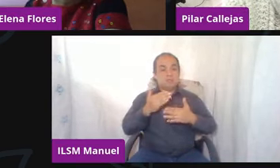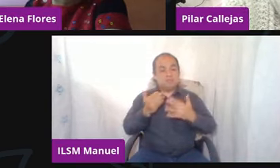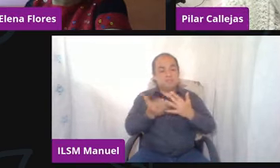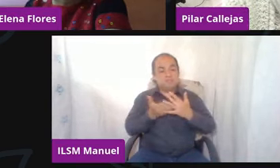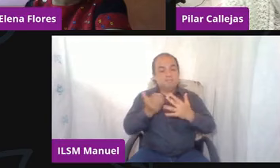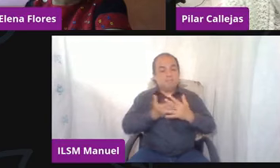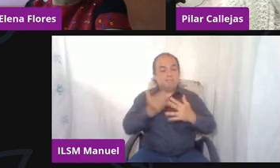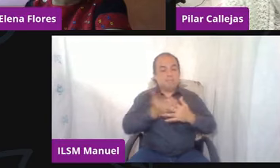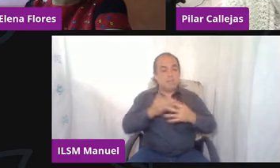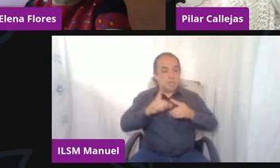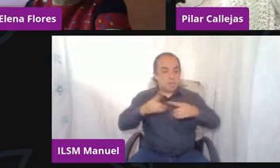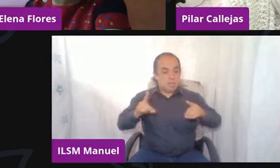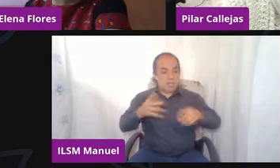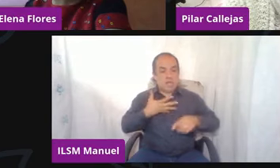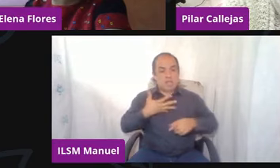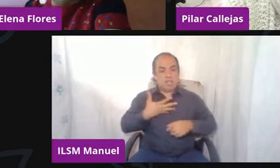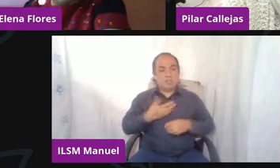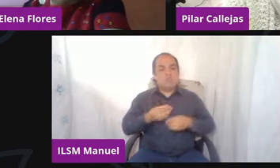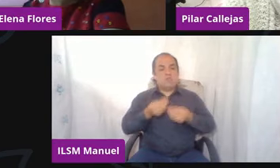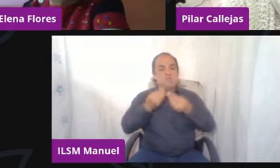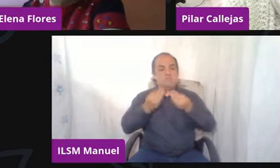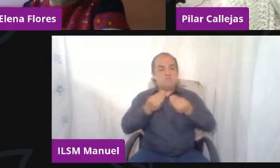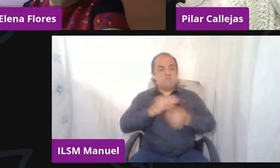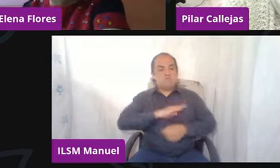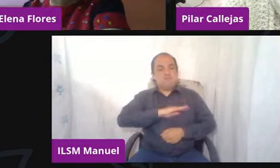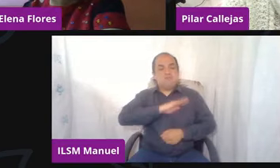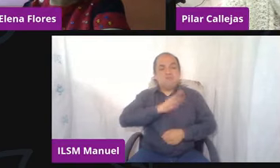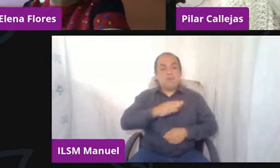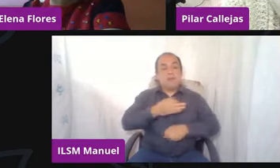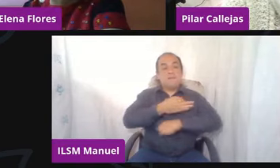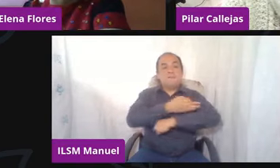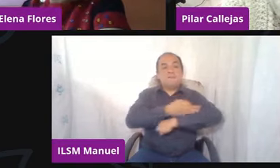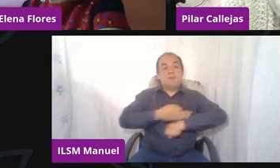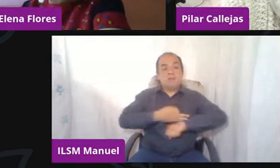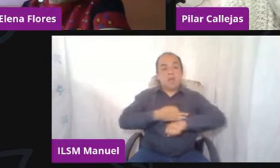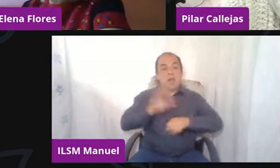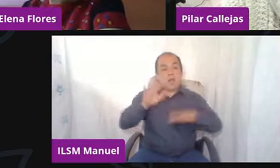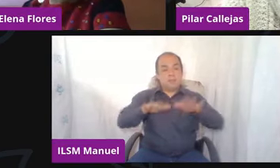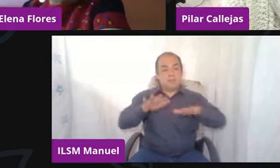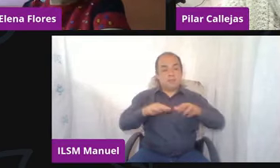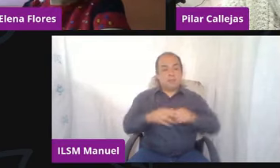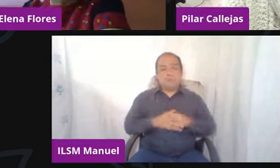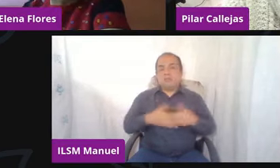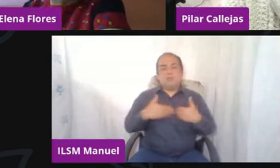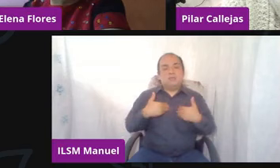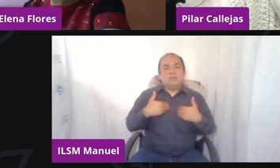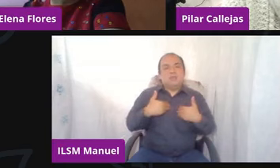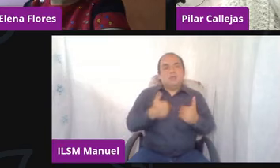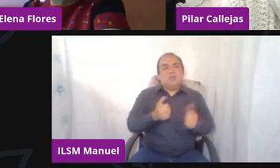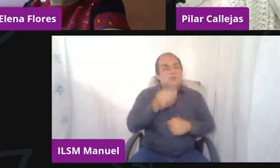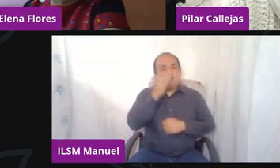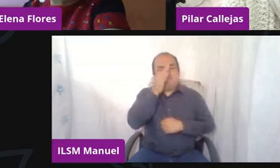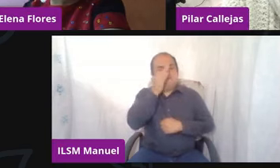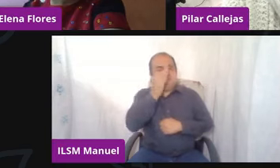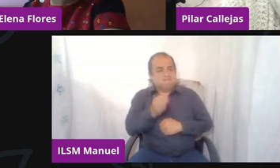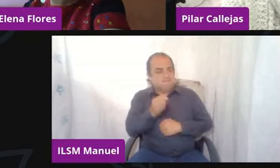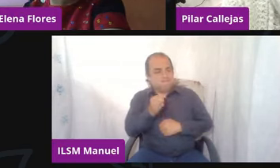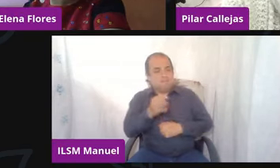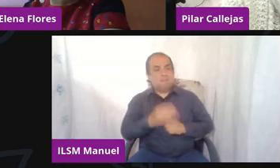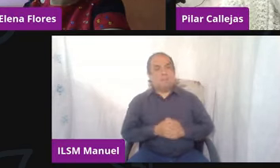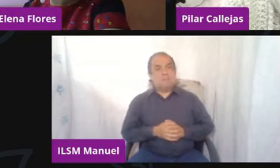muchos una pérdida, ¿no? Y que muchas veces esa pérdida a lo mejor no se metabolizó por muchas razones.